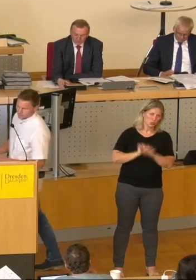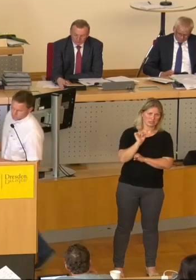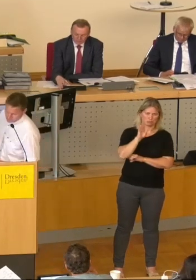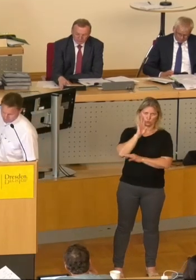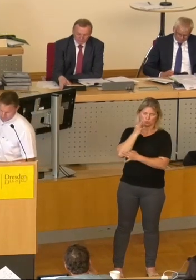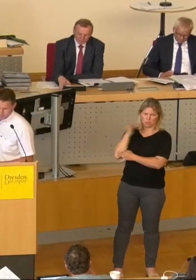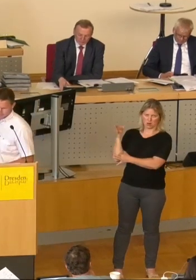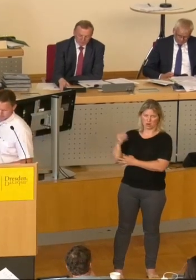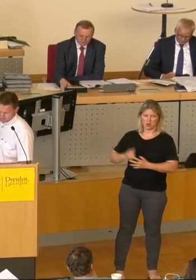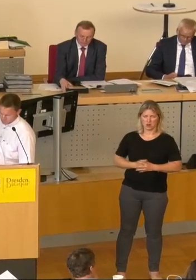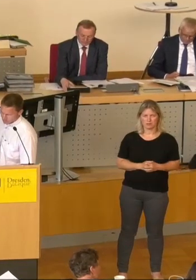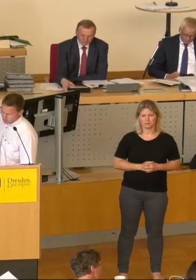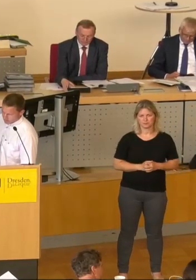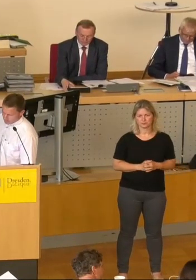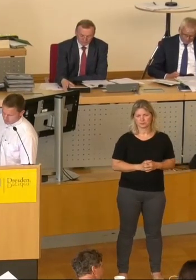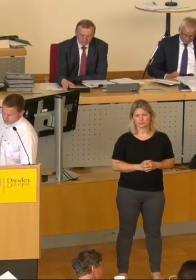Und zwar,